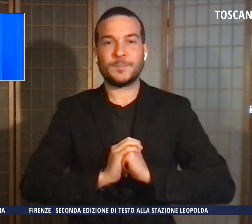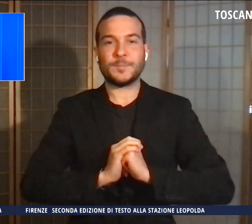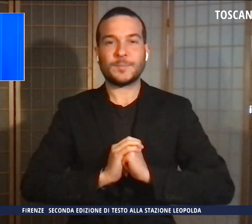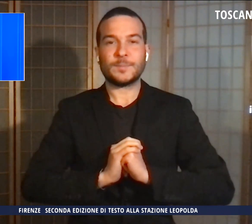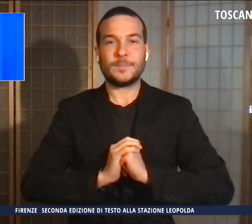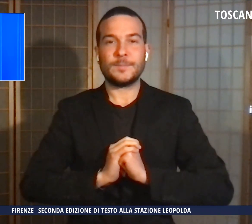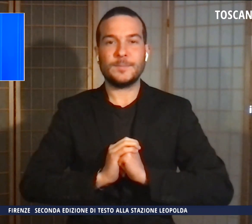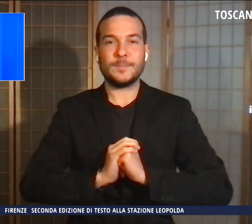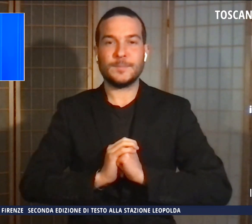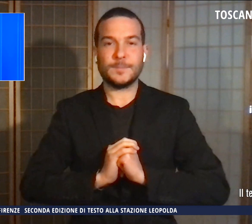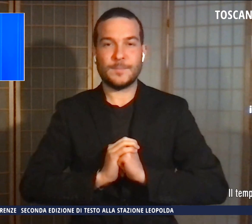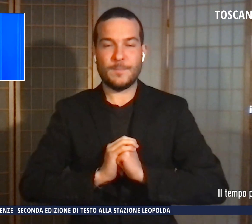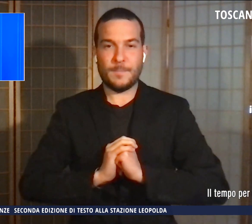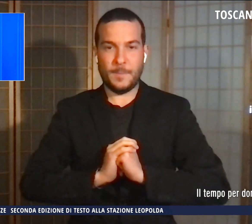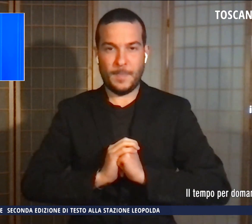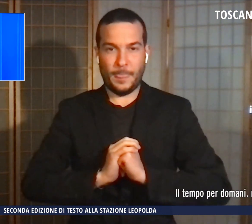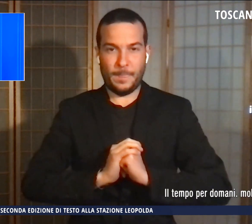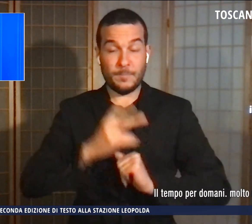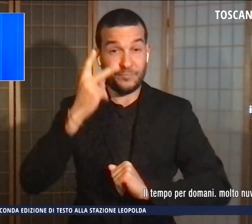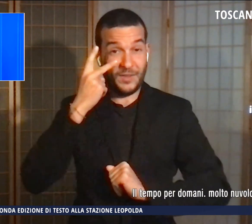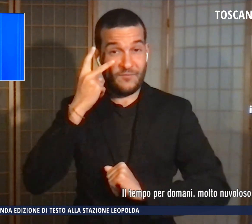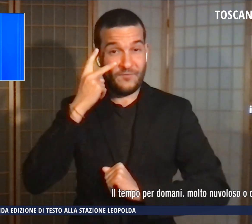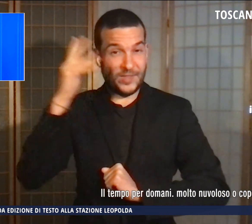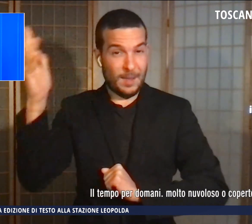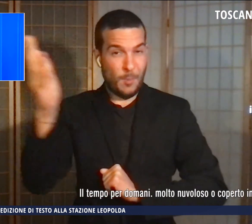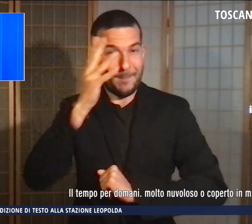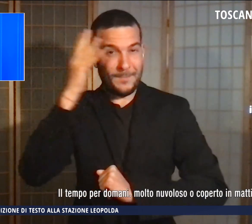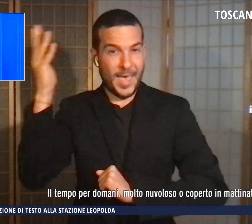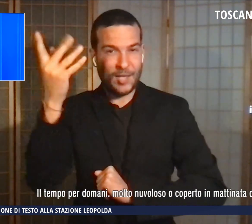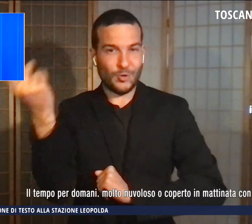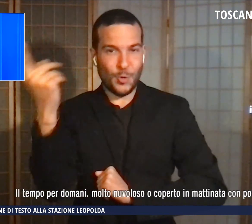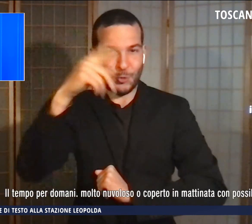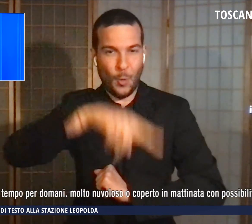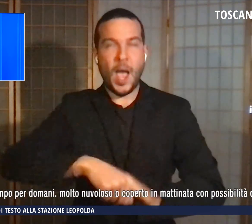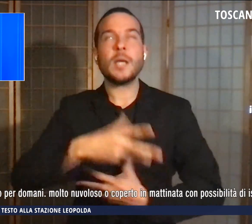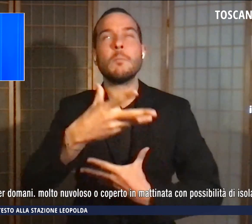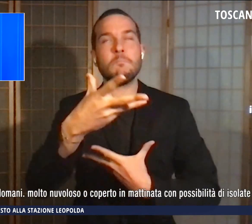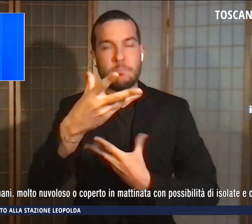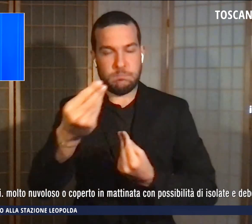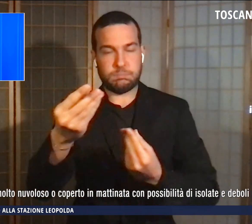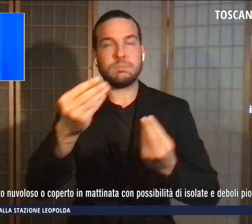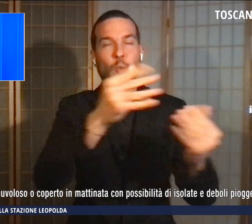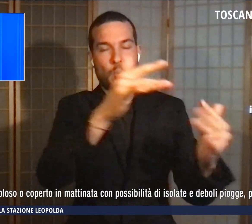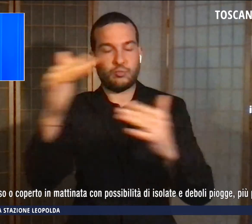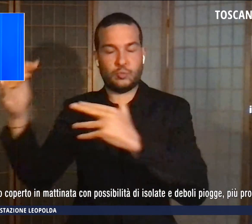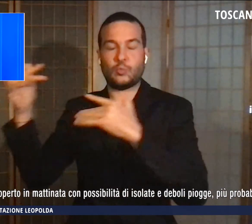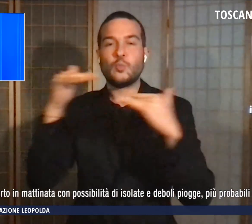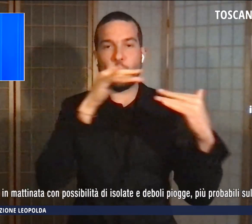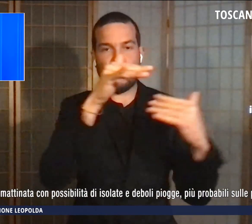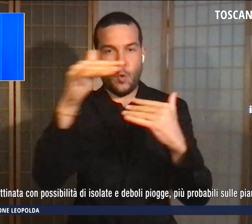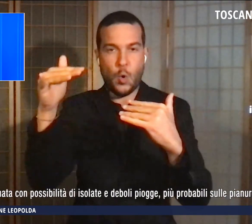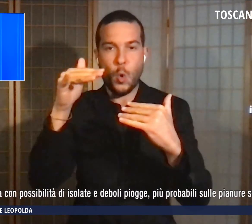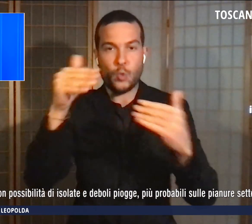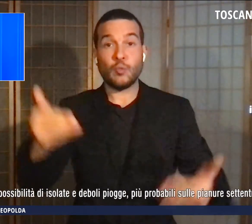E ora il tempo per domani, molto nuvoloso o coperto in mattinata, con